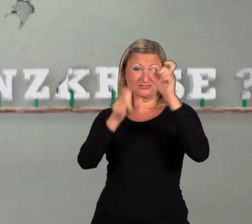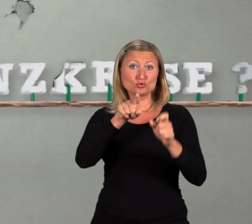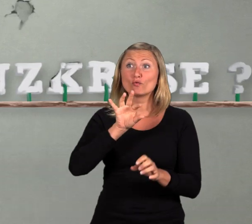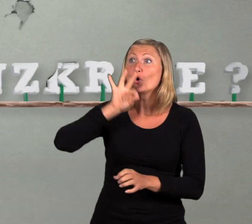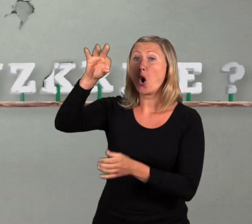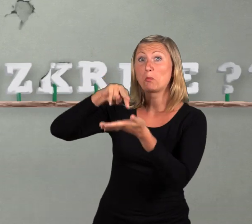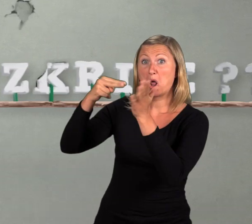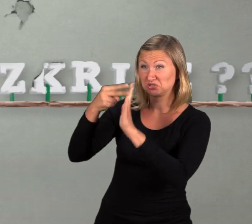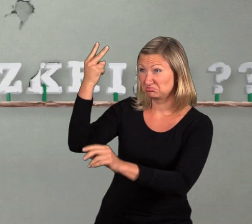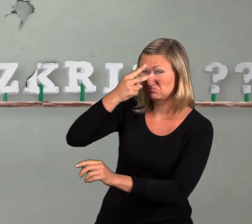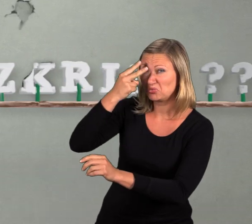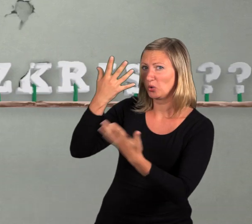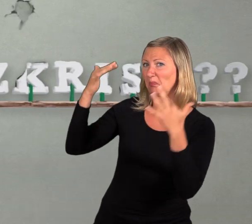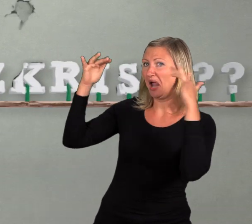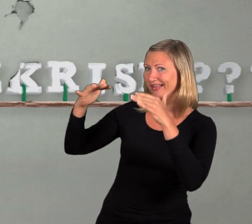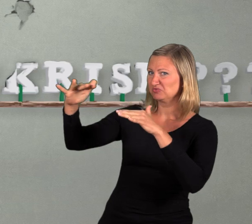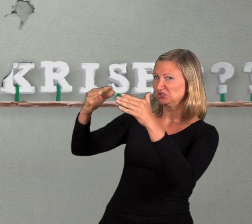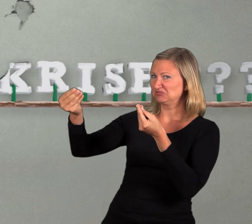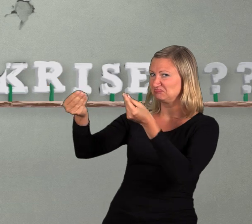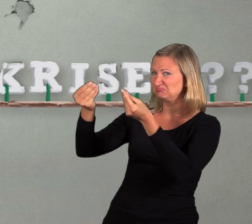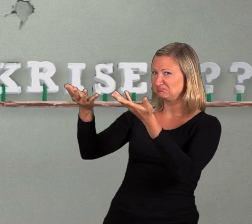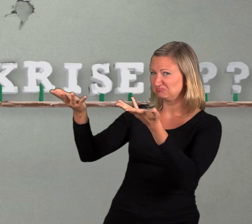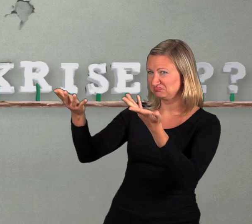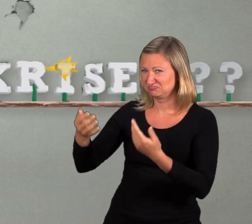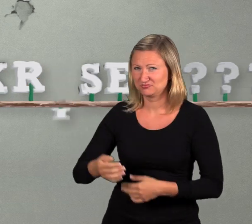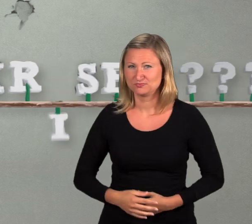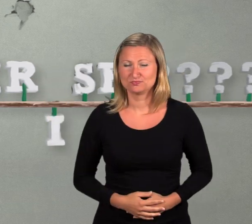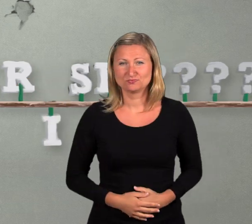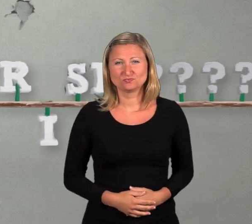Oder von Menschen, für die Politik nicht mehr verständlich und beeinflussbar ist